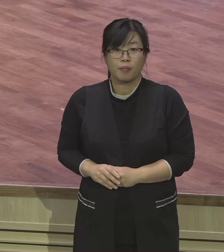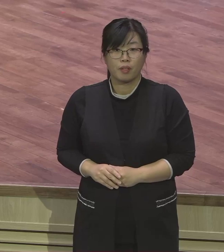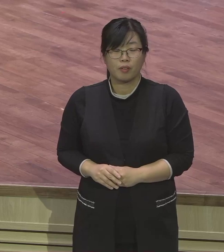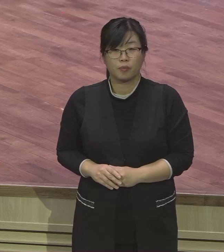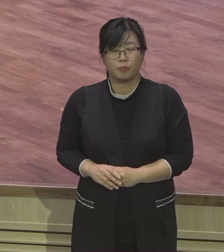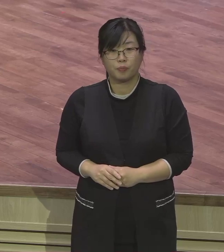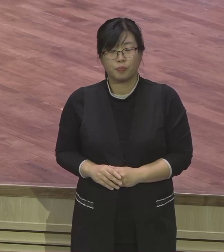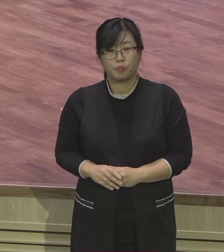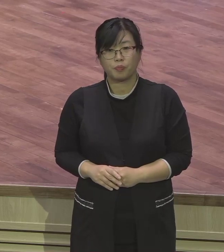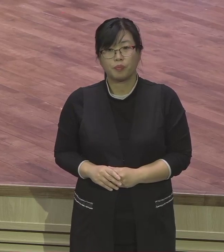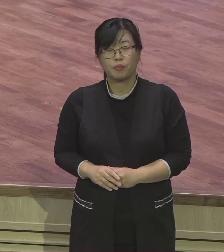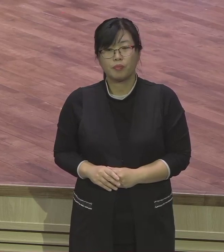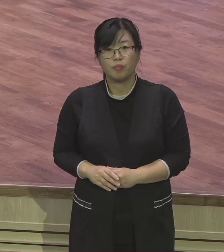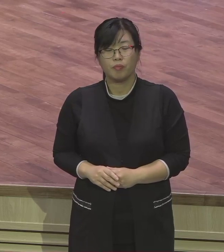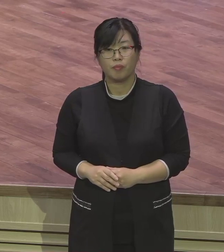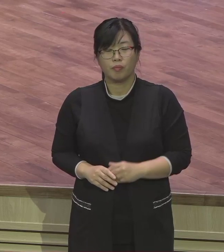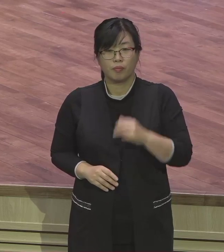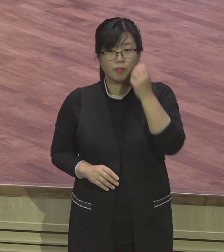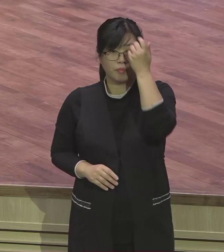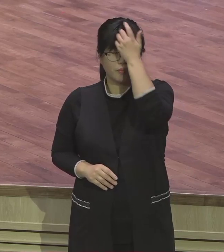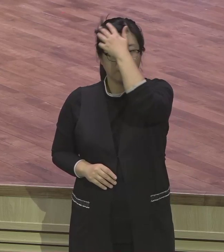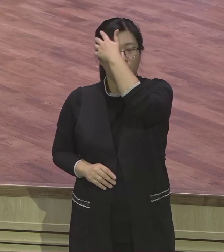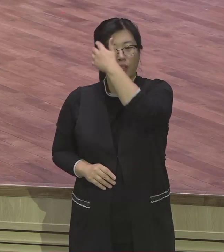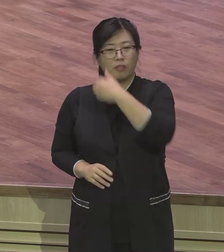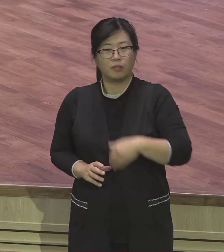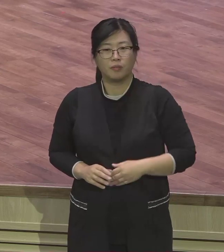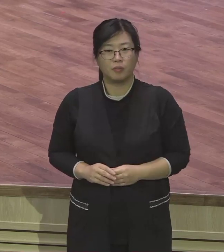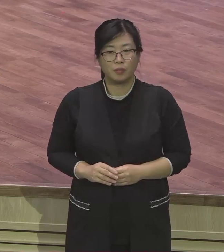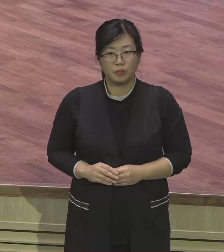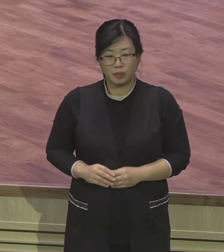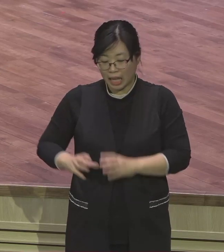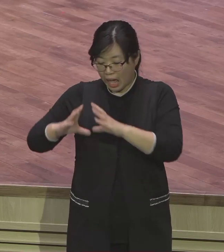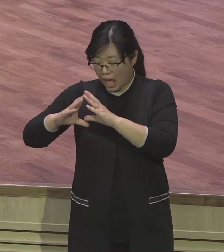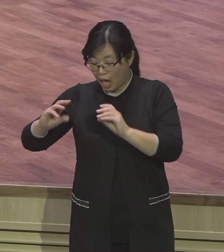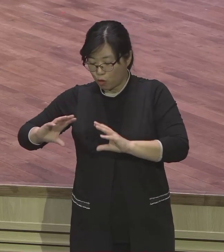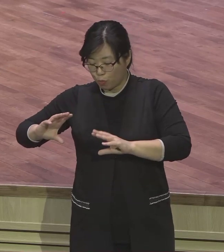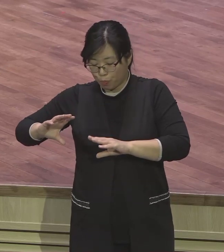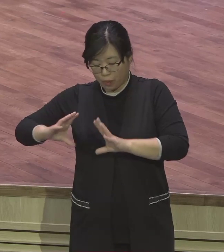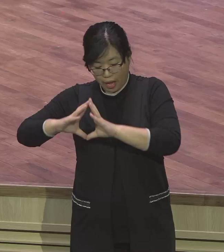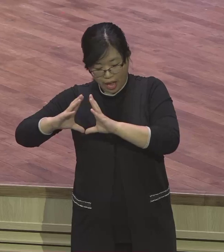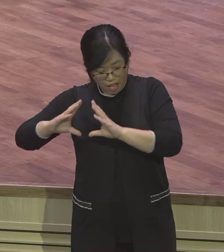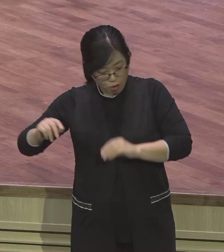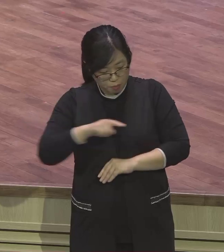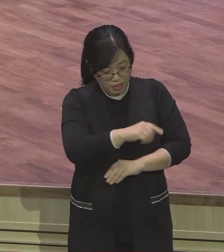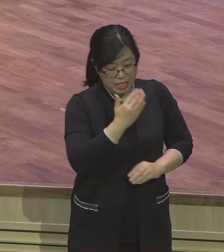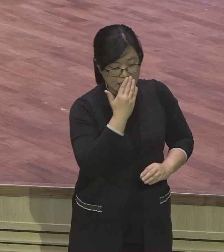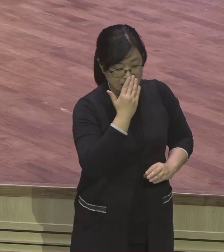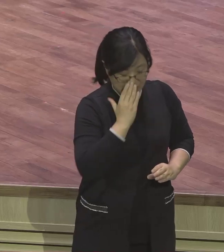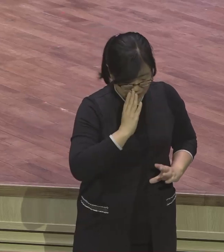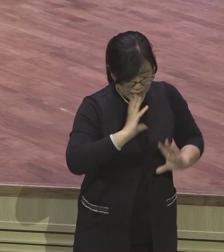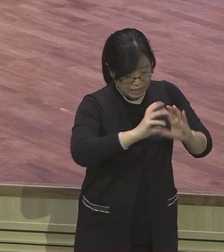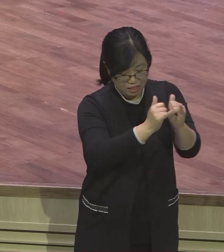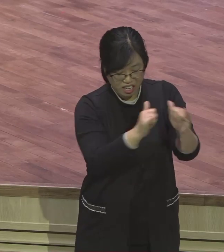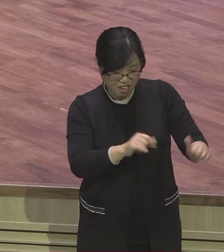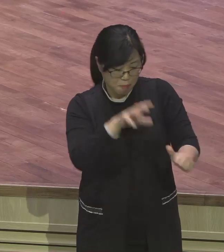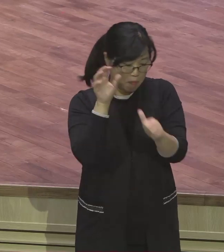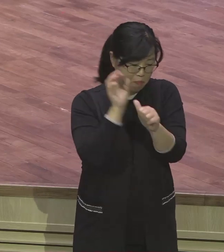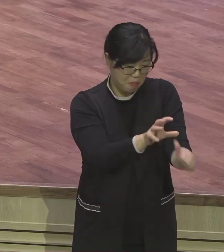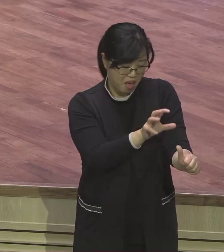애굽의 핍박정책은요 계속 강해갔어요. 더 강해져서 그래서 주로기 2장 23절에 오면 이스라엘 자손이